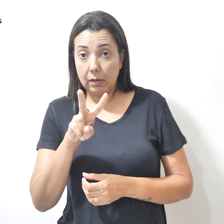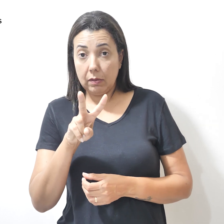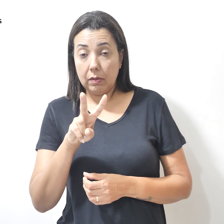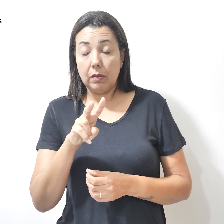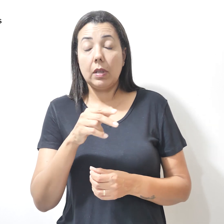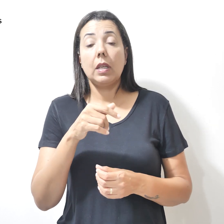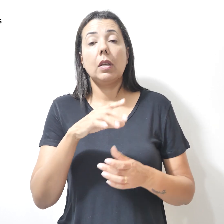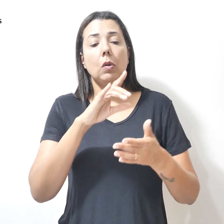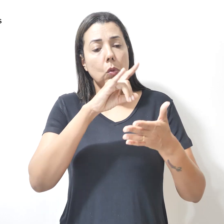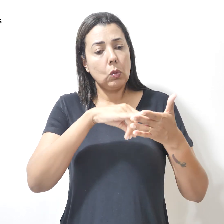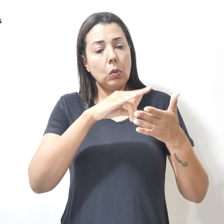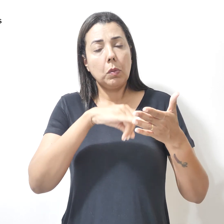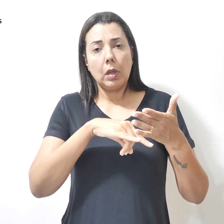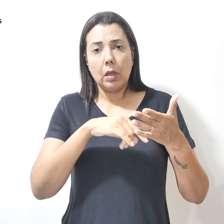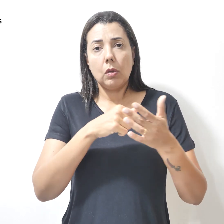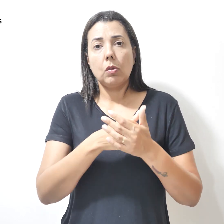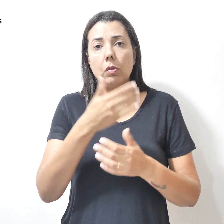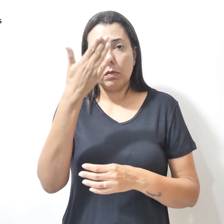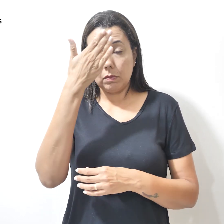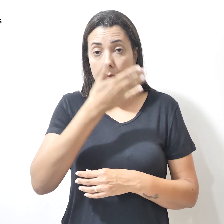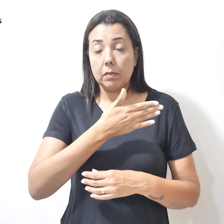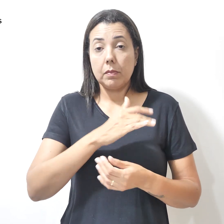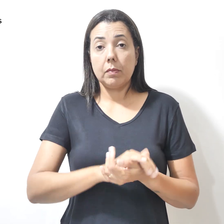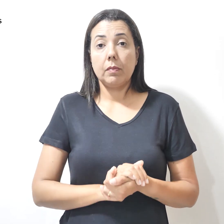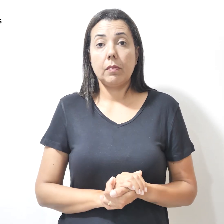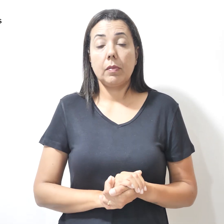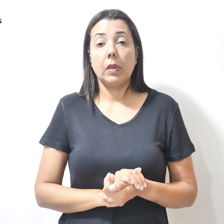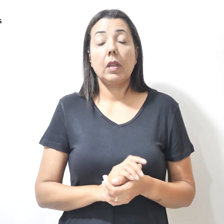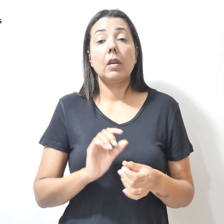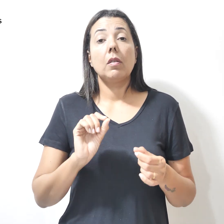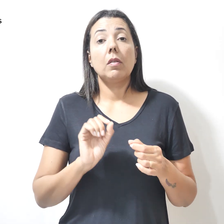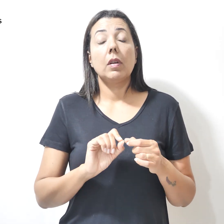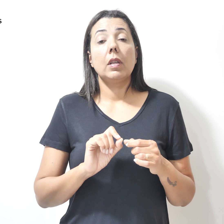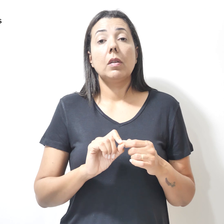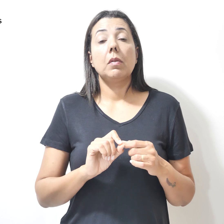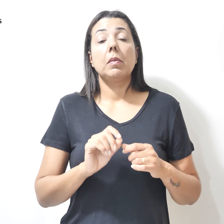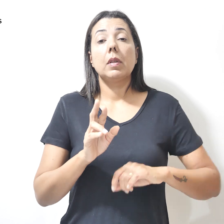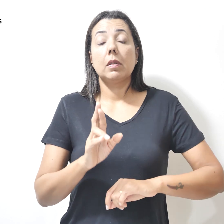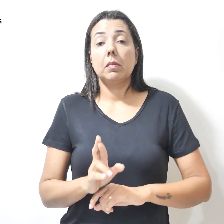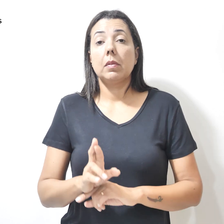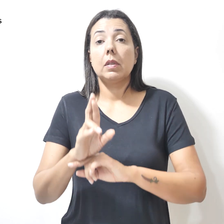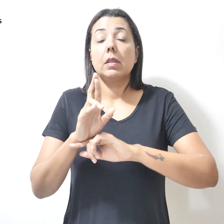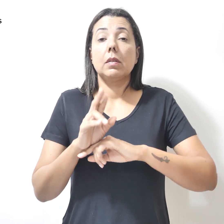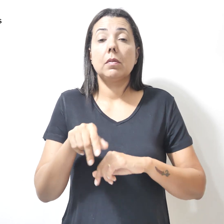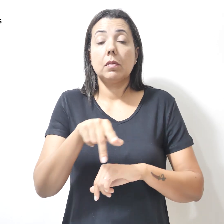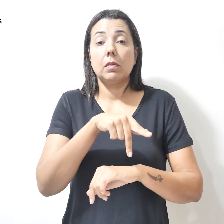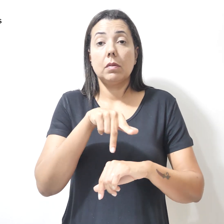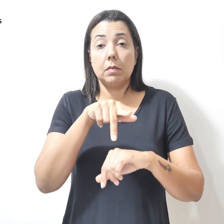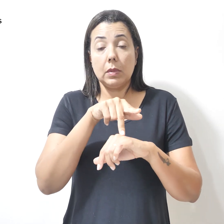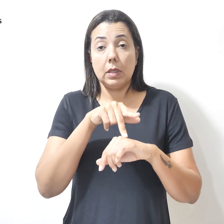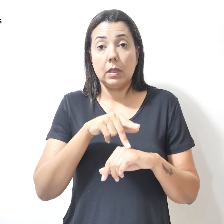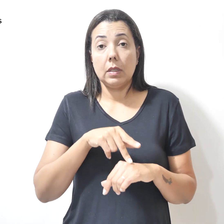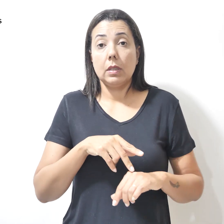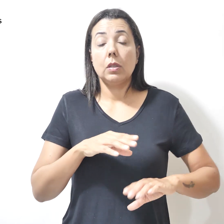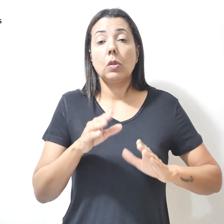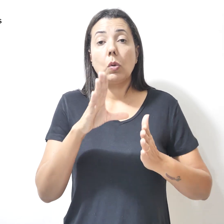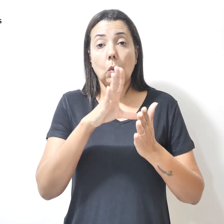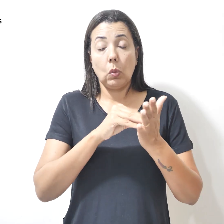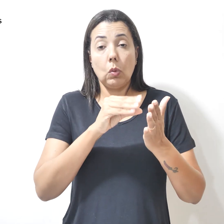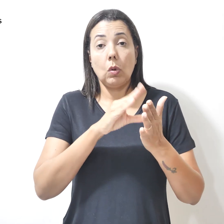declaração de comparecimento emitida pela representação do país com cópia dos documentos